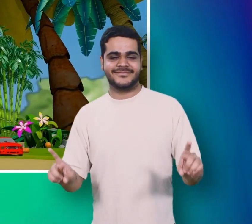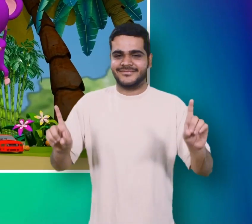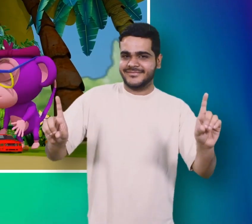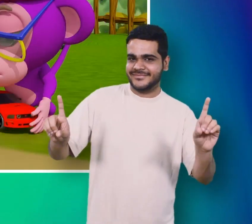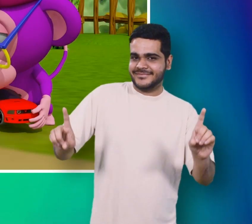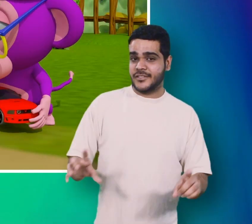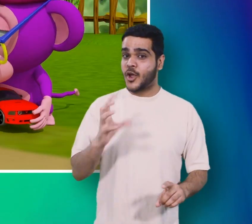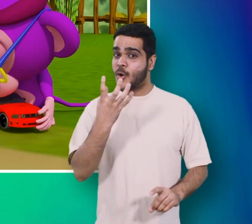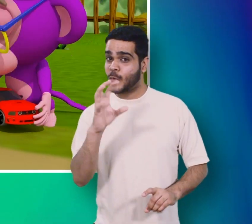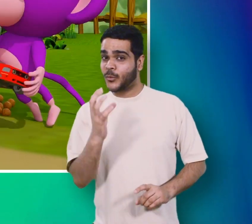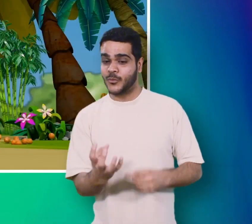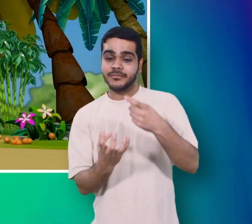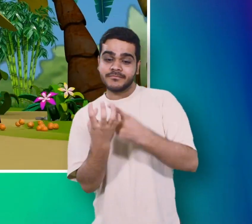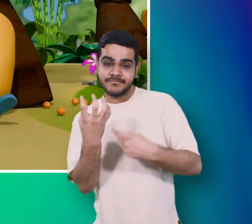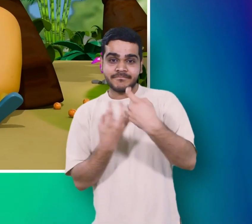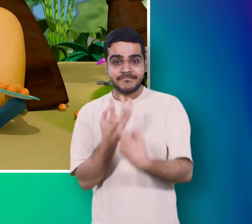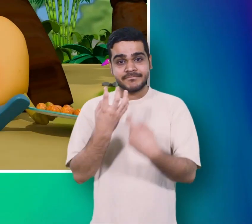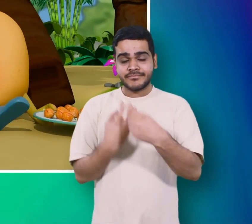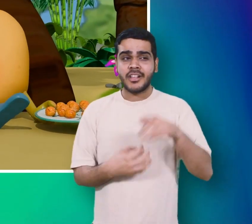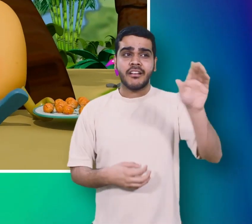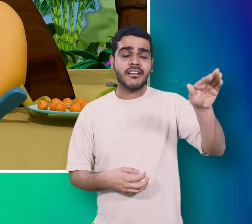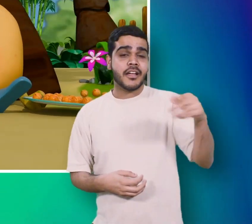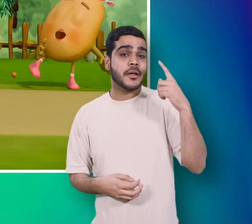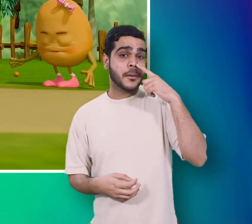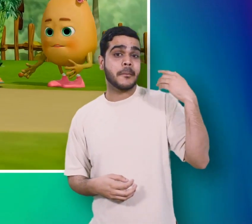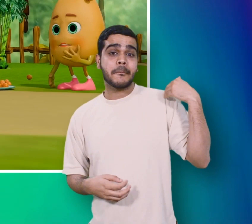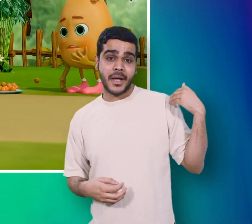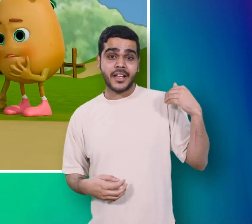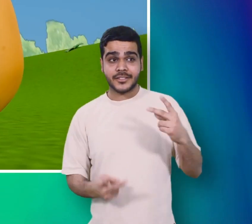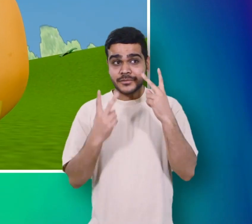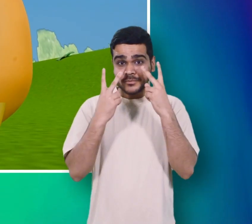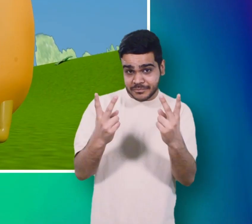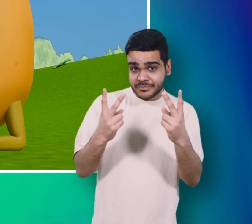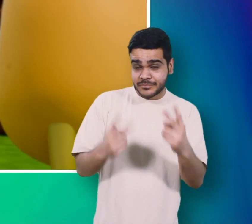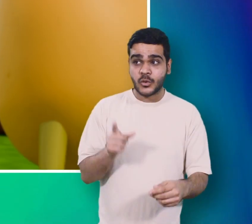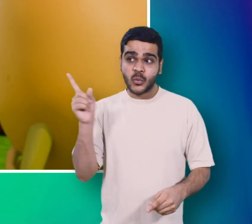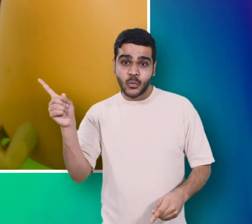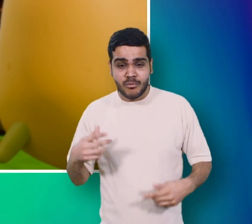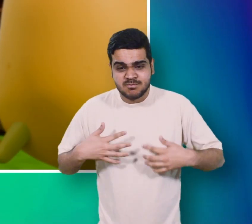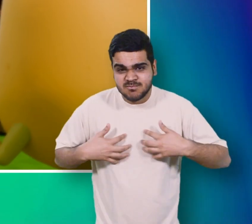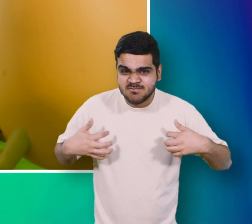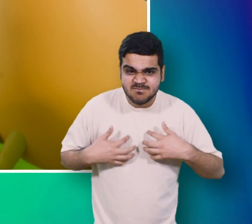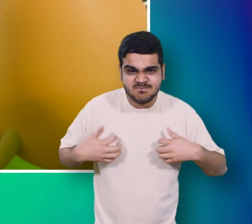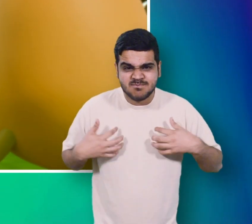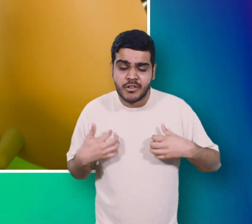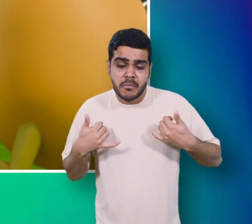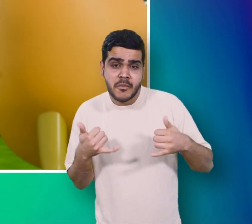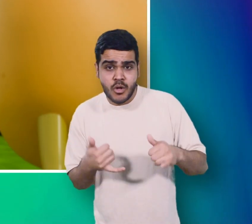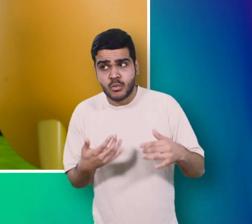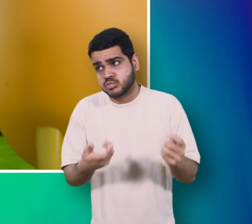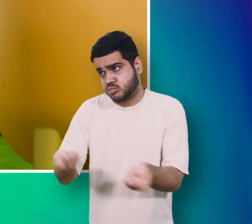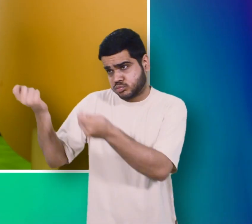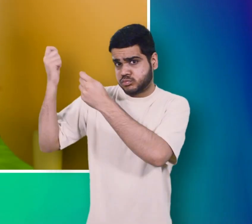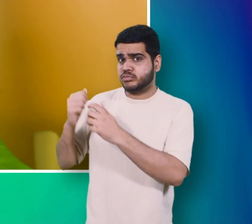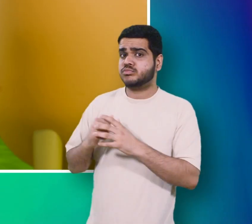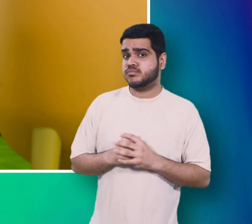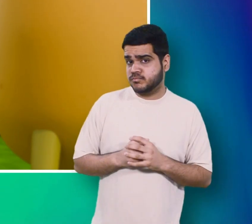अलू कचालू बोले सुले बहना बंदा ने लिया चीन मेरा खिलोना